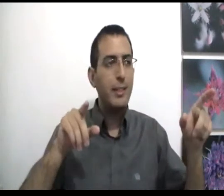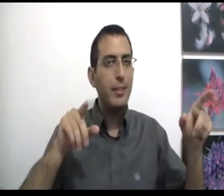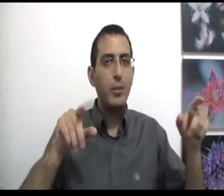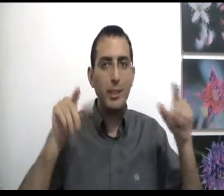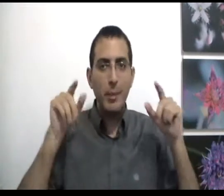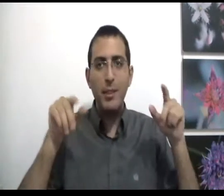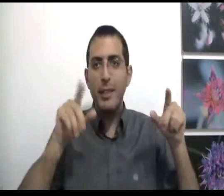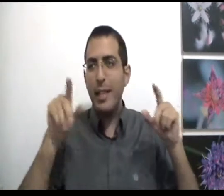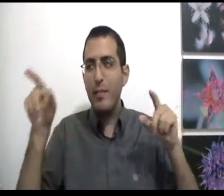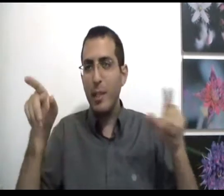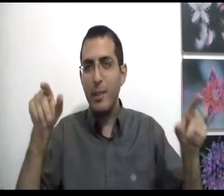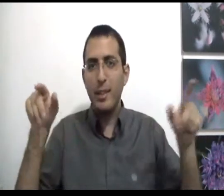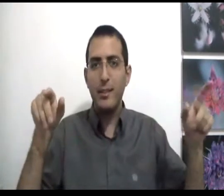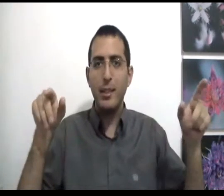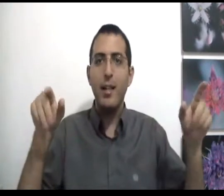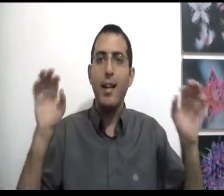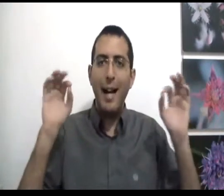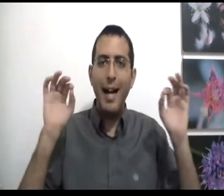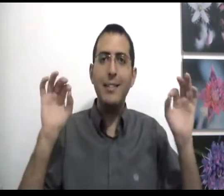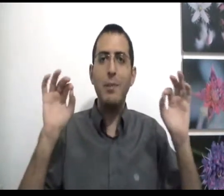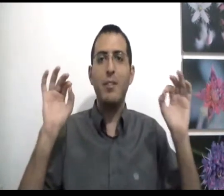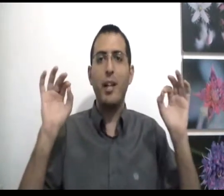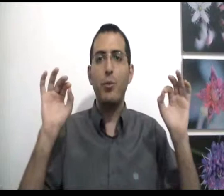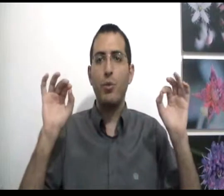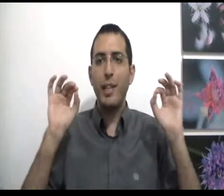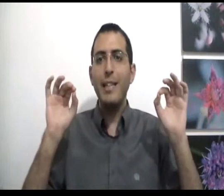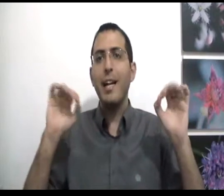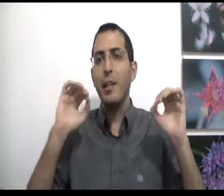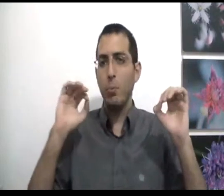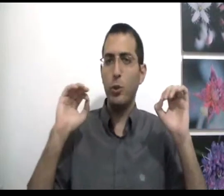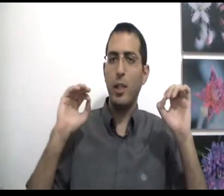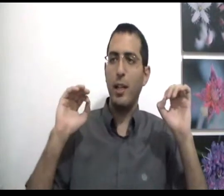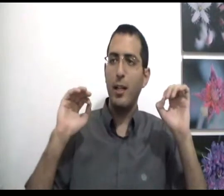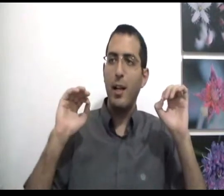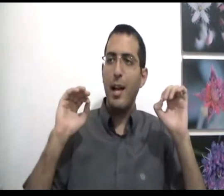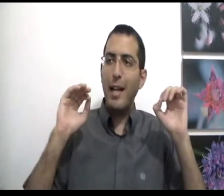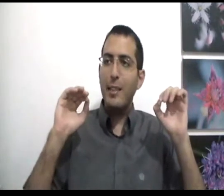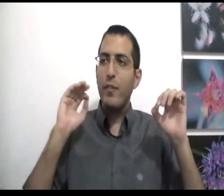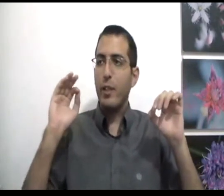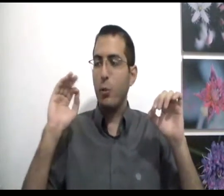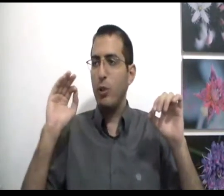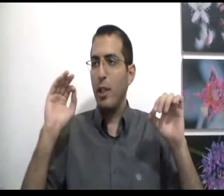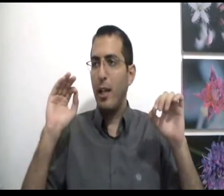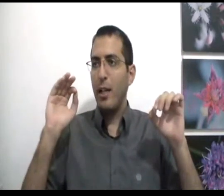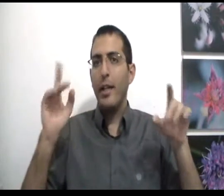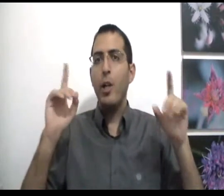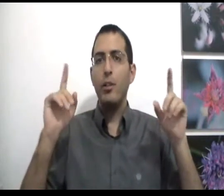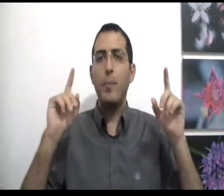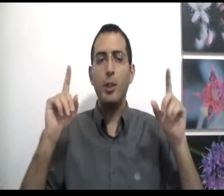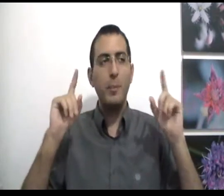זה אתה יודע שמצד האמת אין הבדל בין זה לזה אז מצבך טוב, כי אז האלימות שלך, אז הנפרדות שלך היא לא יותר מאשר